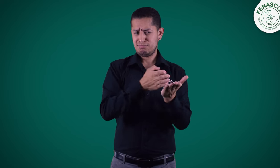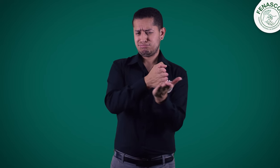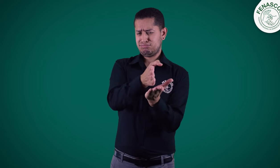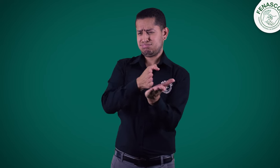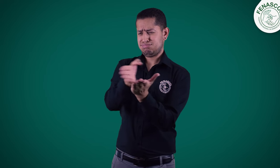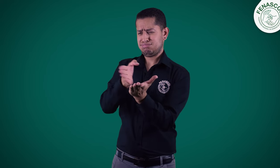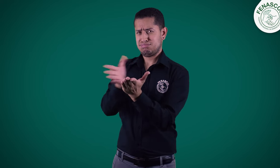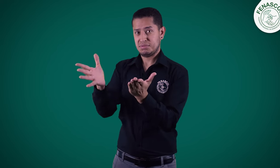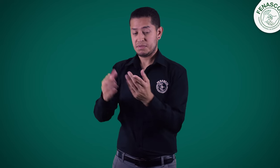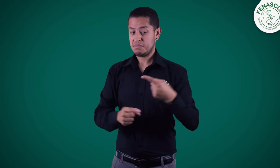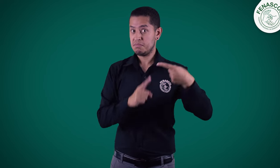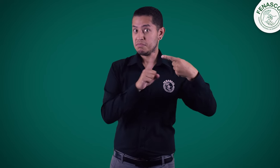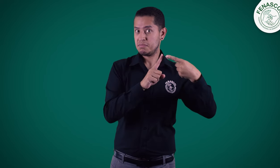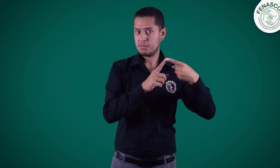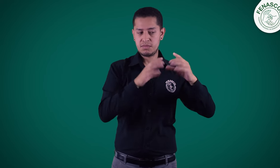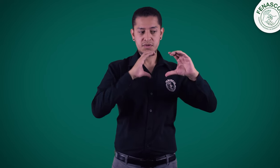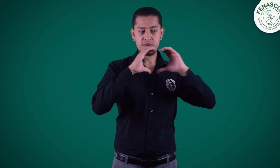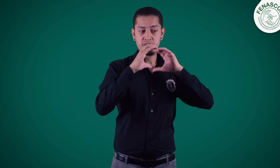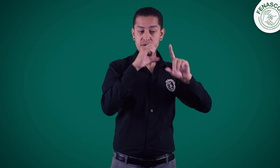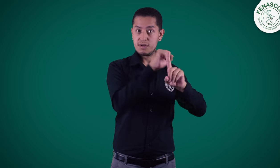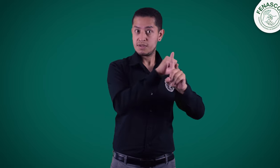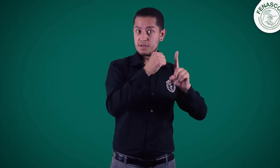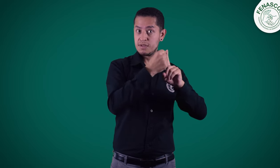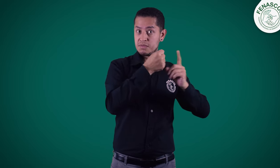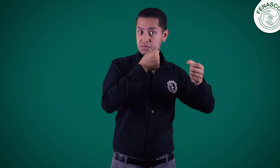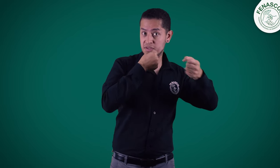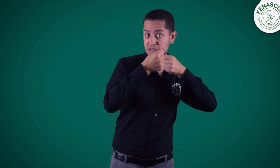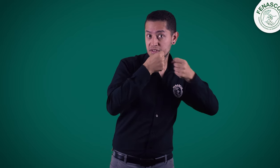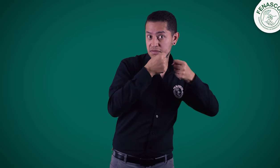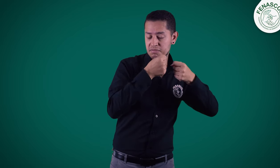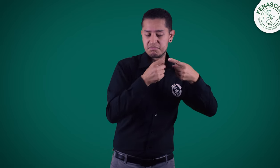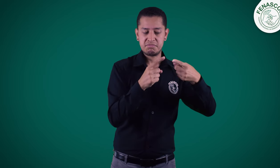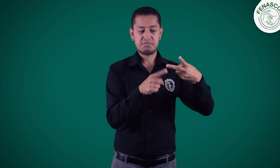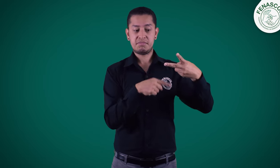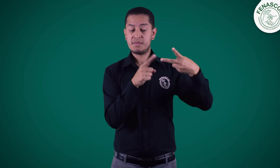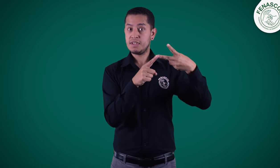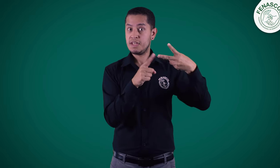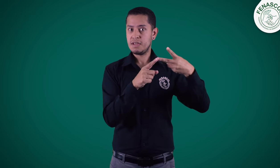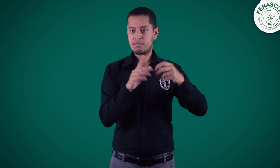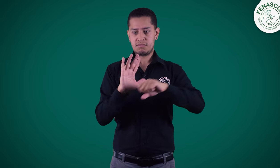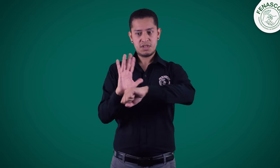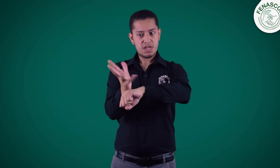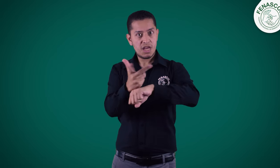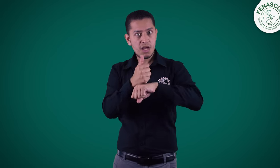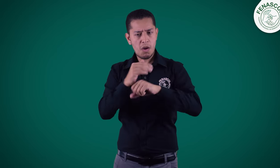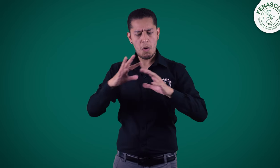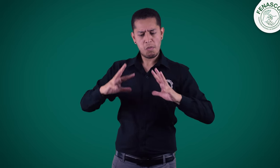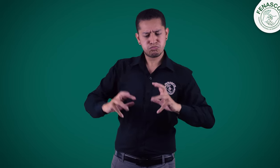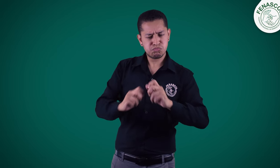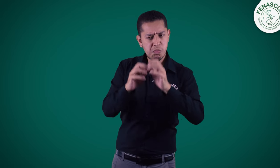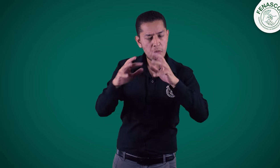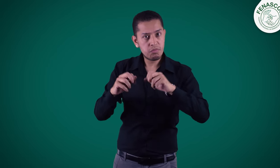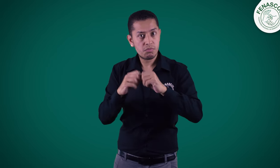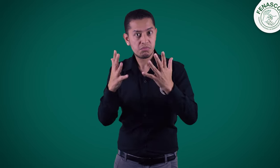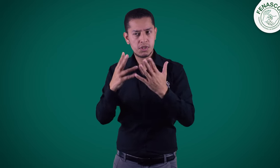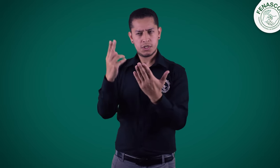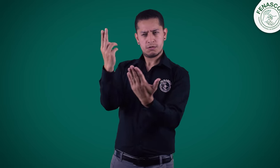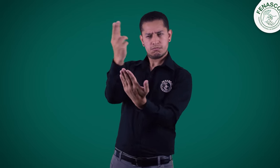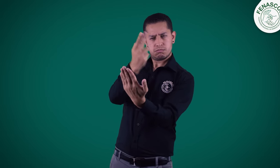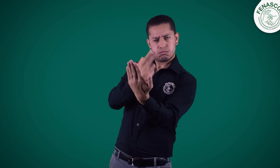Dos. Profesional en núcleo básico del conocimiento en comunicación social, periodismo y afines. Artes